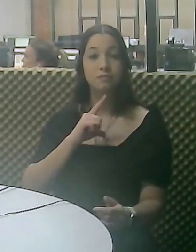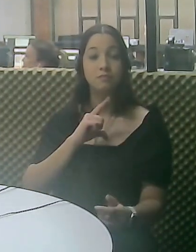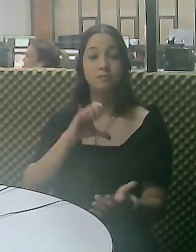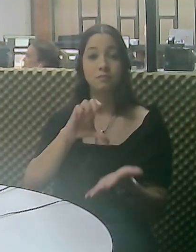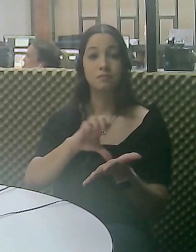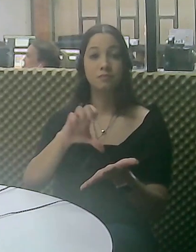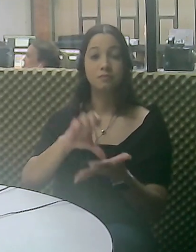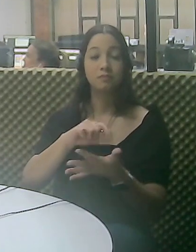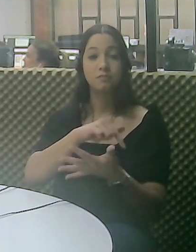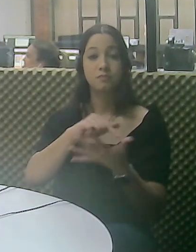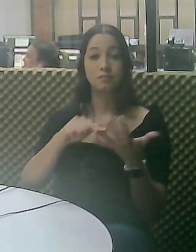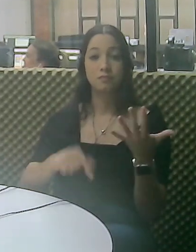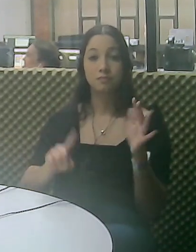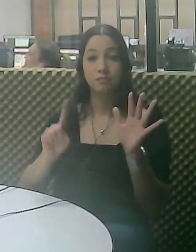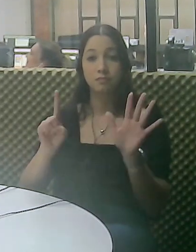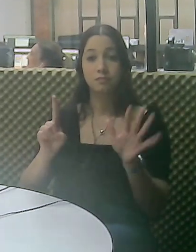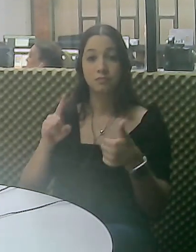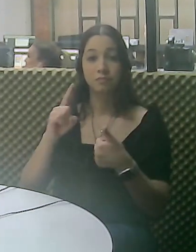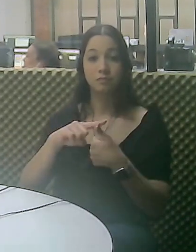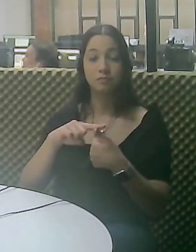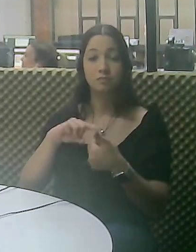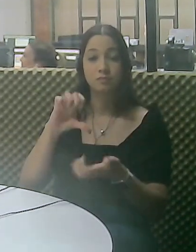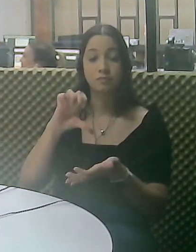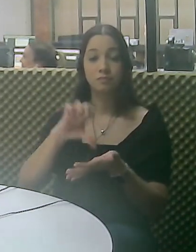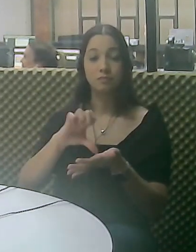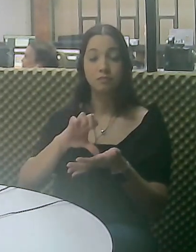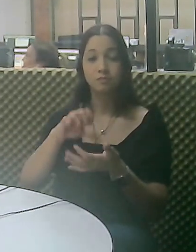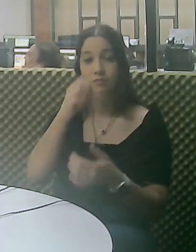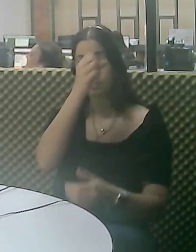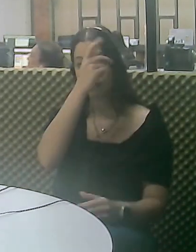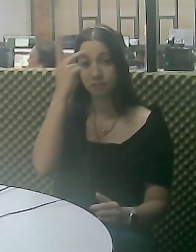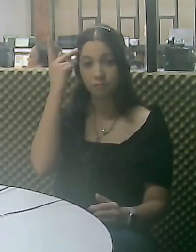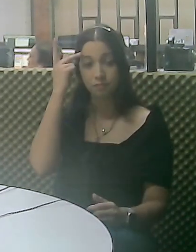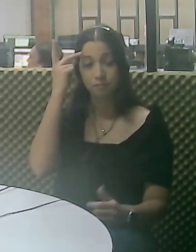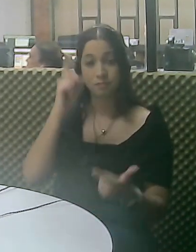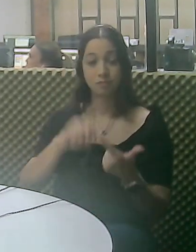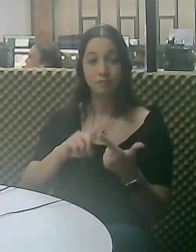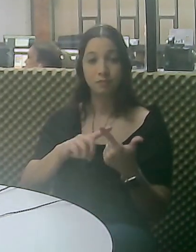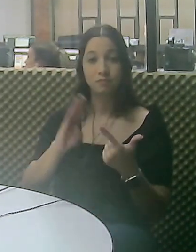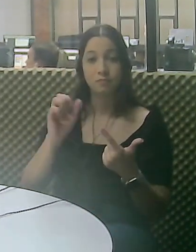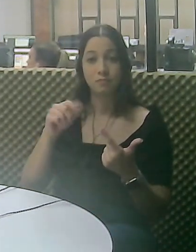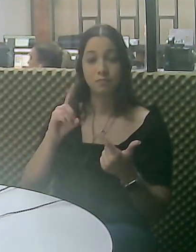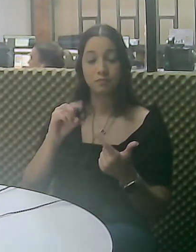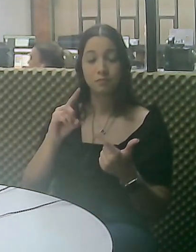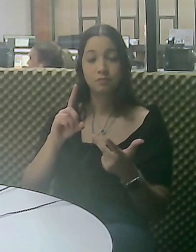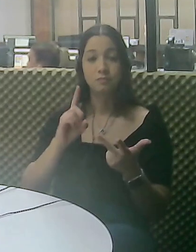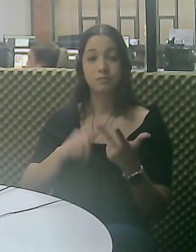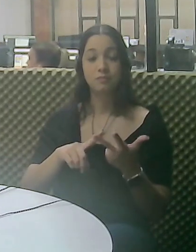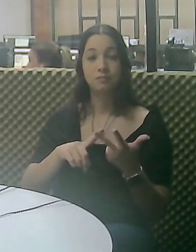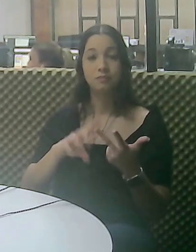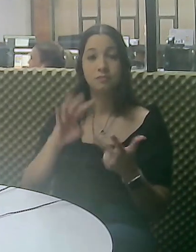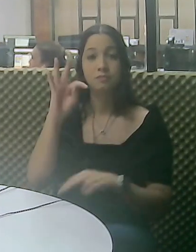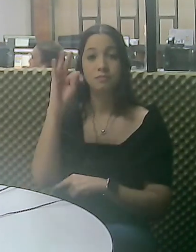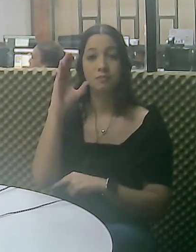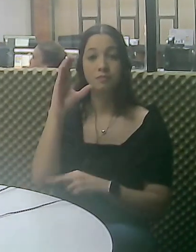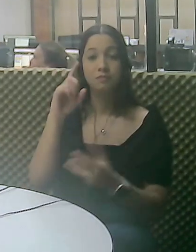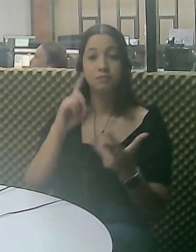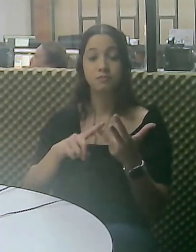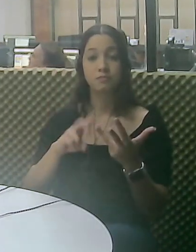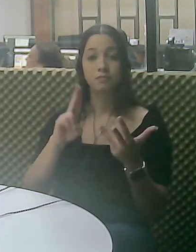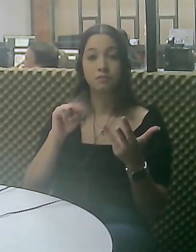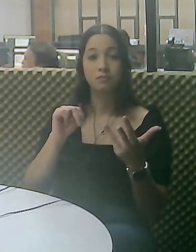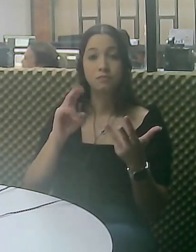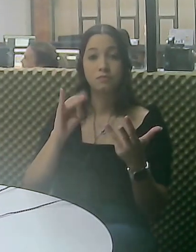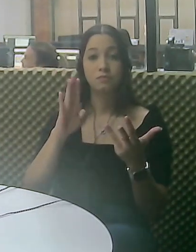Nesta décima edição, a campanha conta com os seguintes pontos de arrecadação. O Centro Administrativo Municipal,